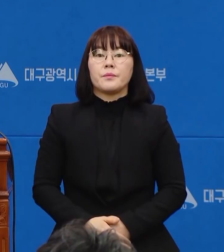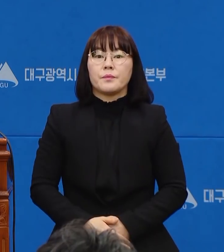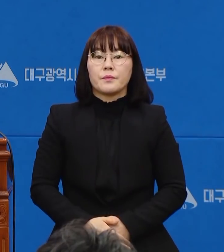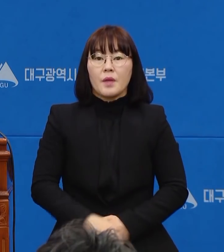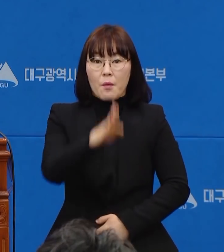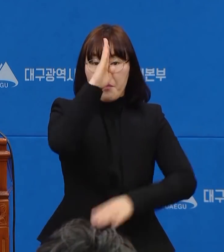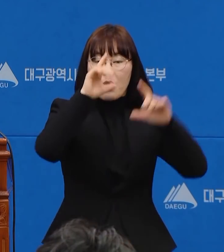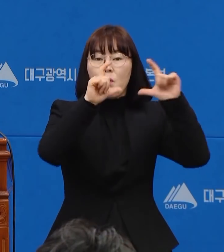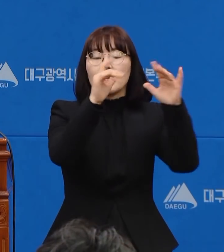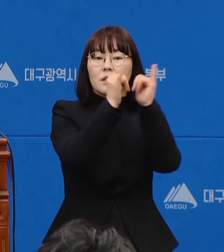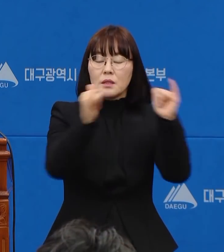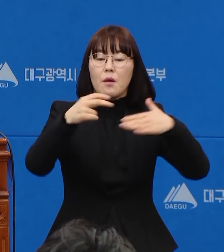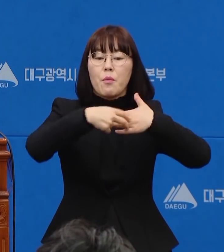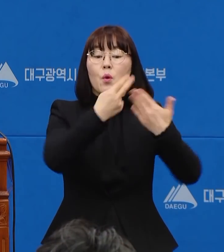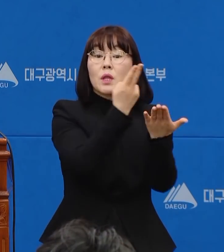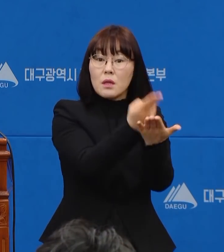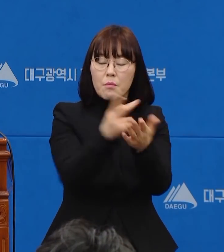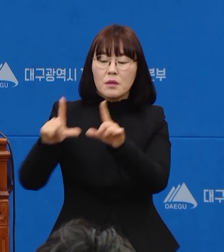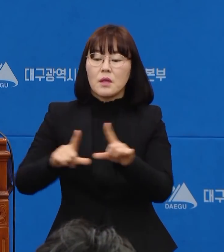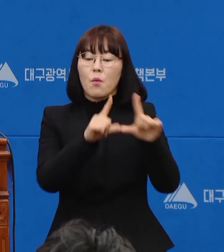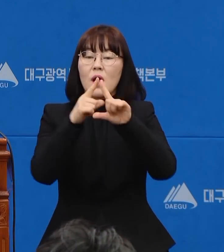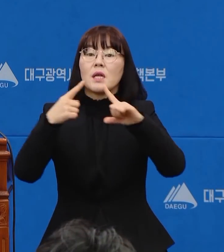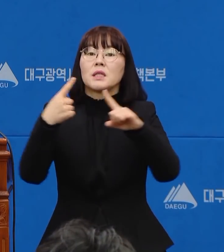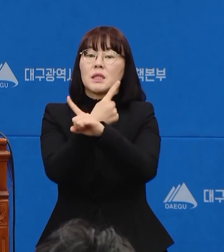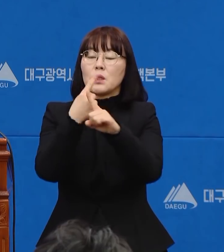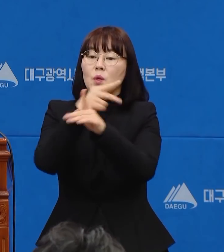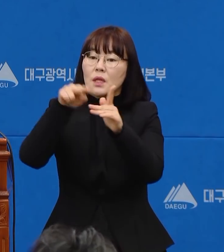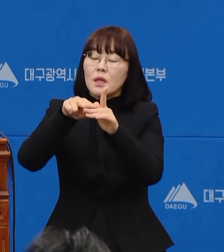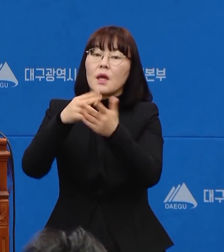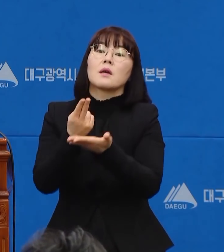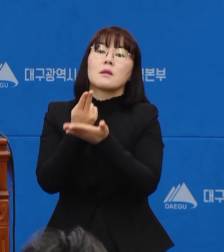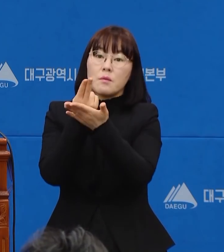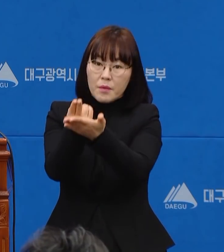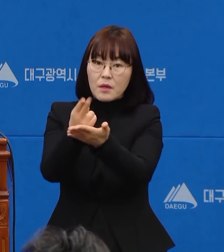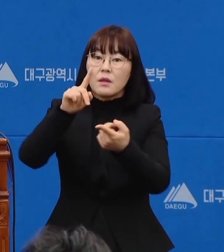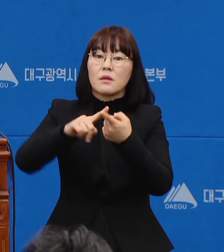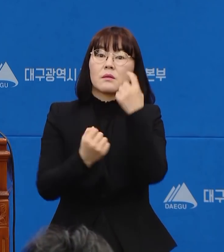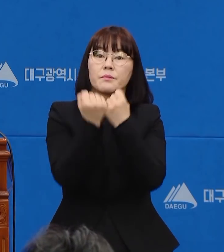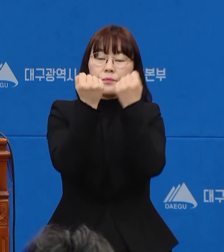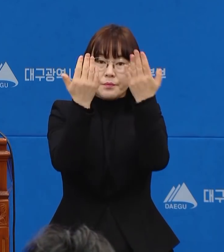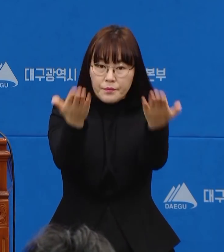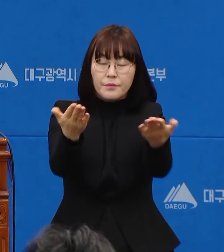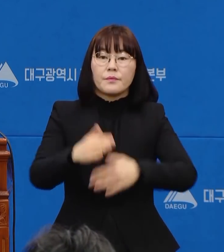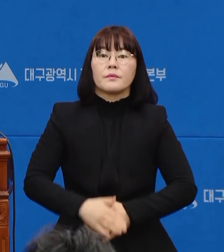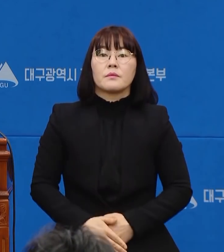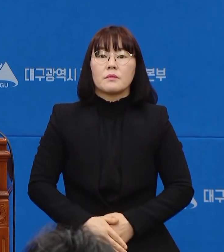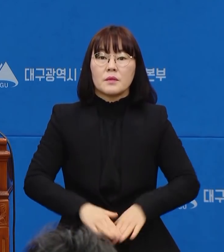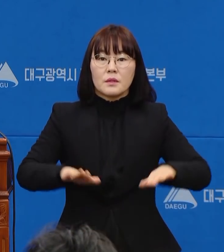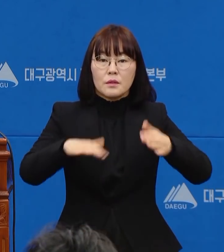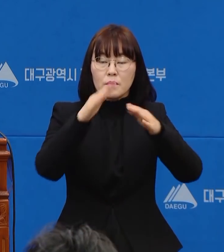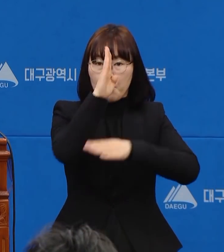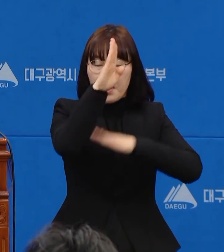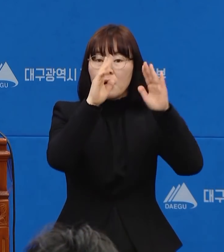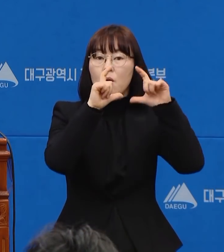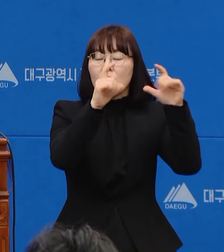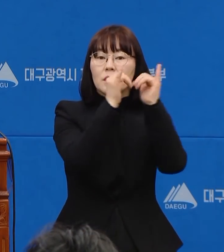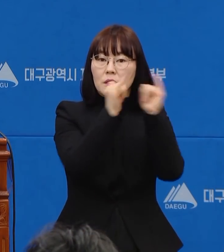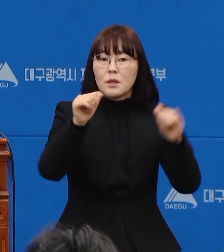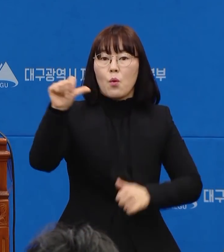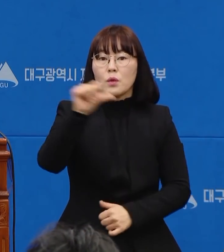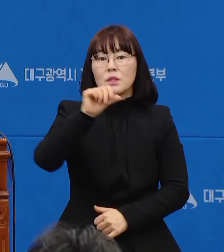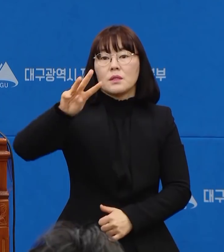확진 환자 입원 및 생활치료센터 입소 현황에 대해서 말씀드리겠습니다. 저체 확진 환자 5